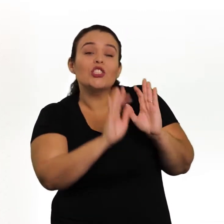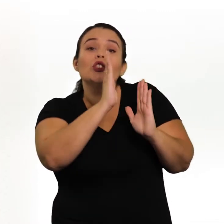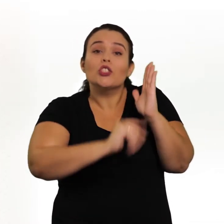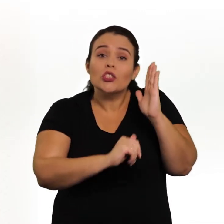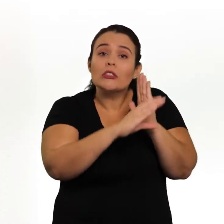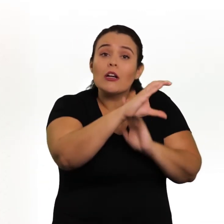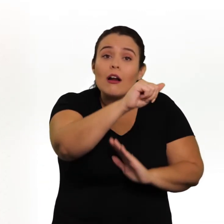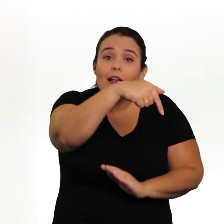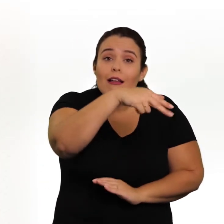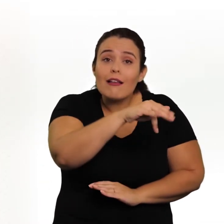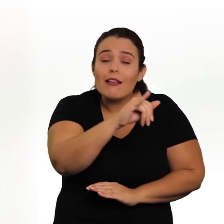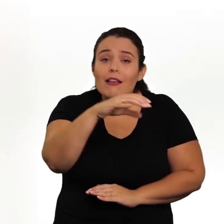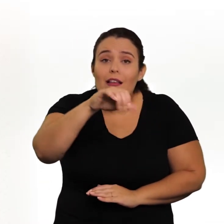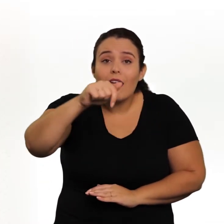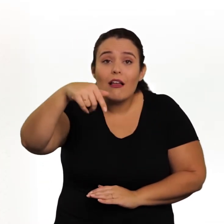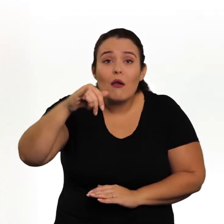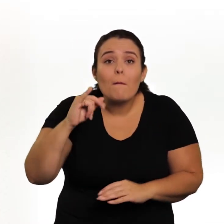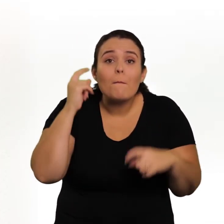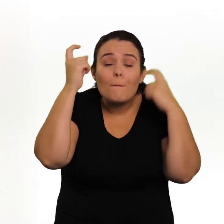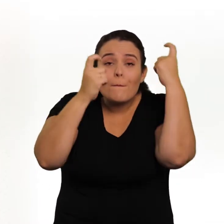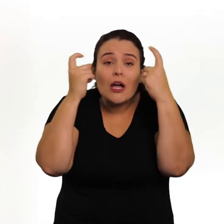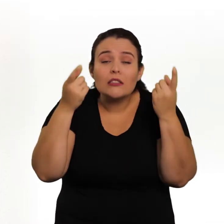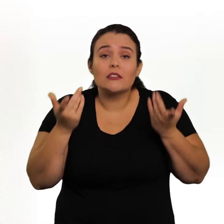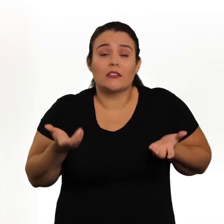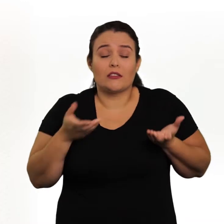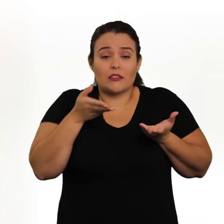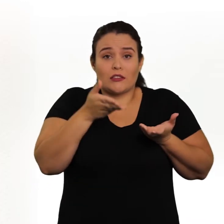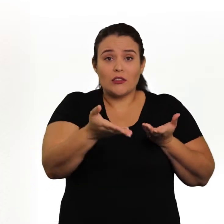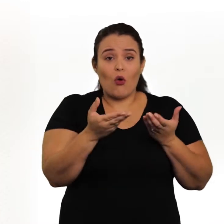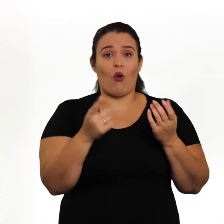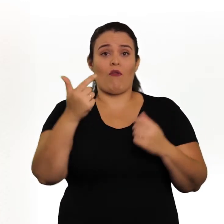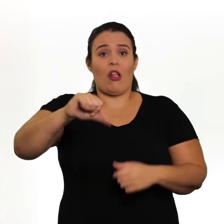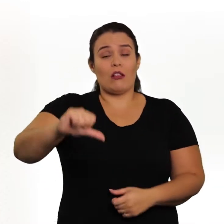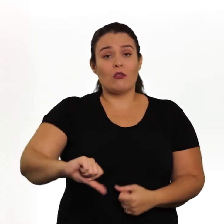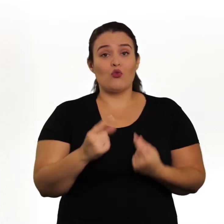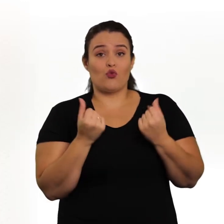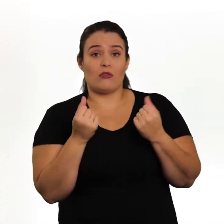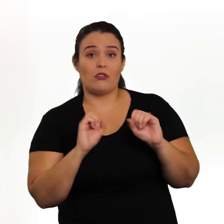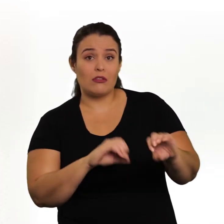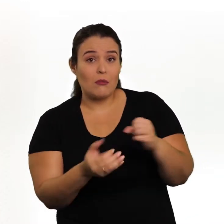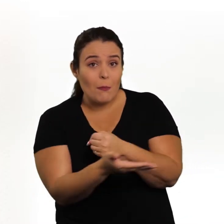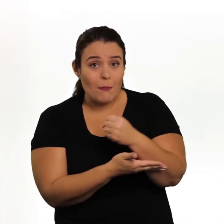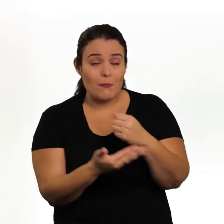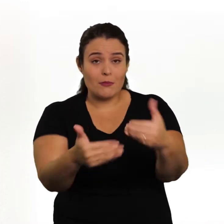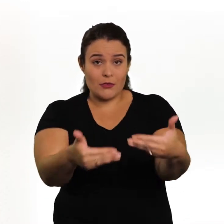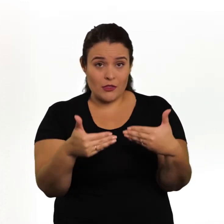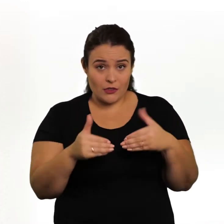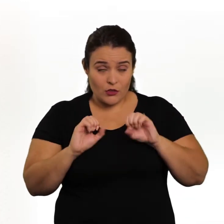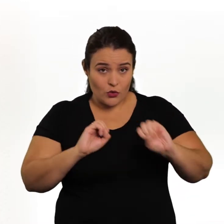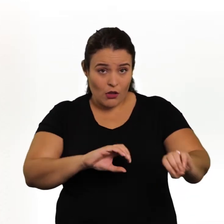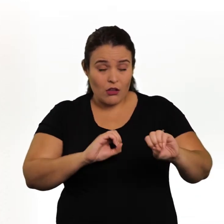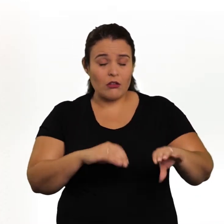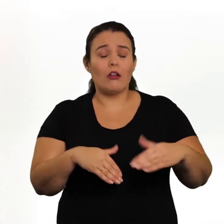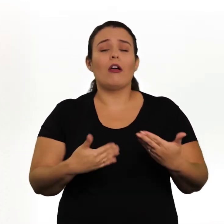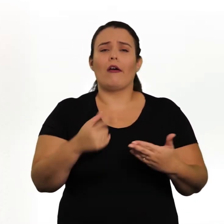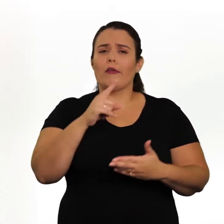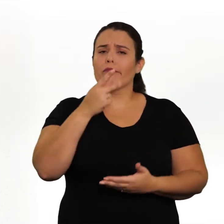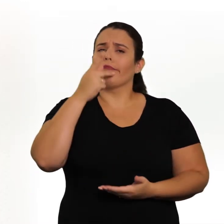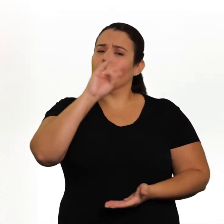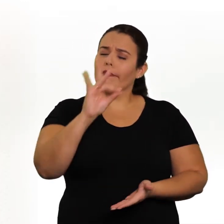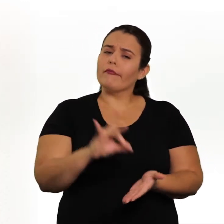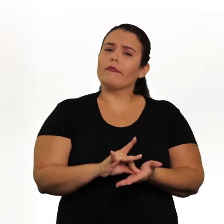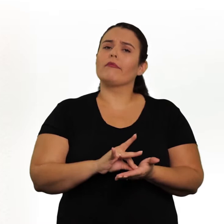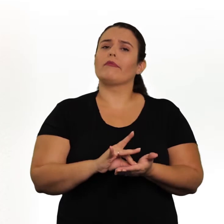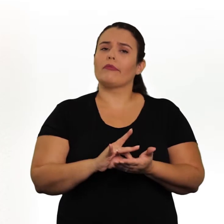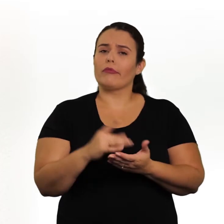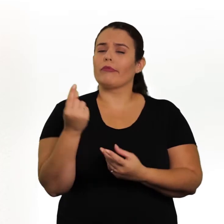2019, retirando o CAQI-CAQI das preocupações do Comitê Permanente de Avaliação de Custos na Educação Básica do Ministério da